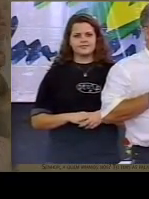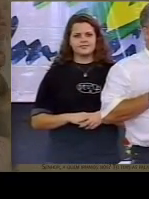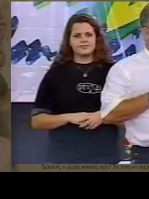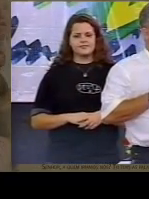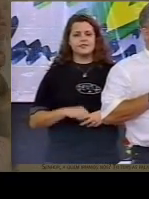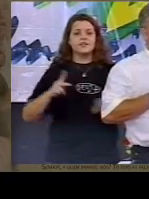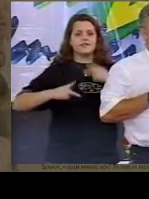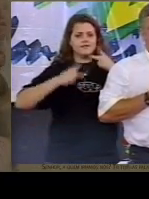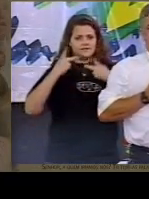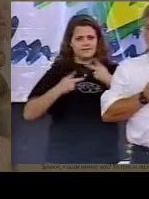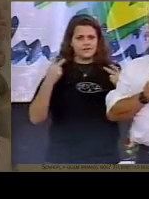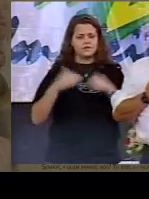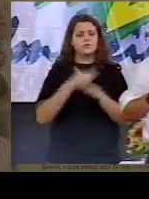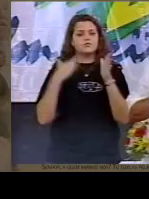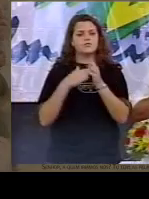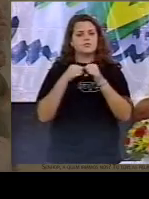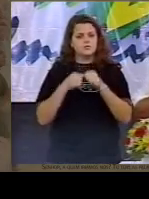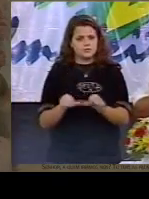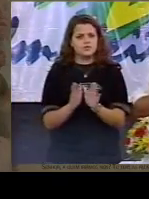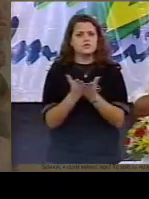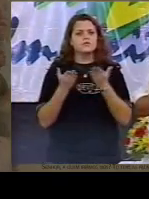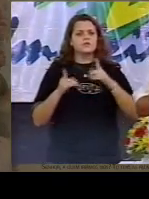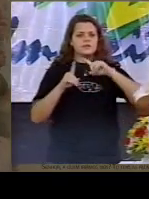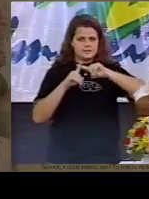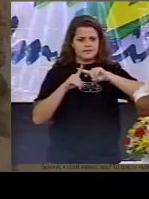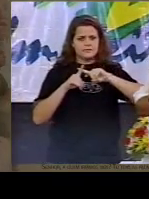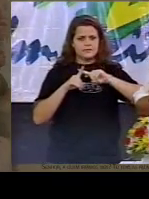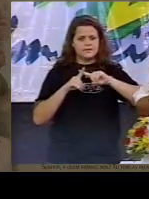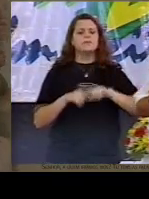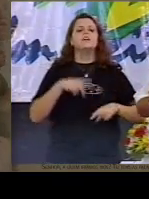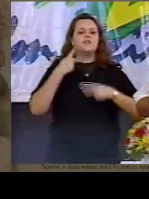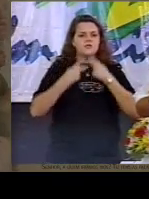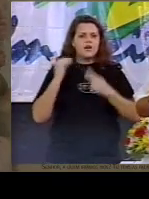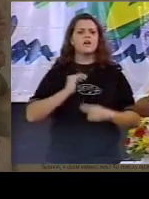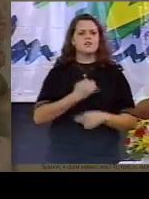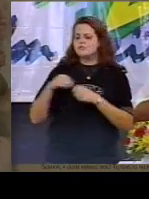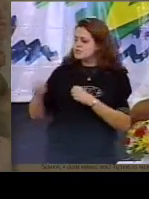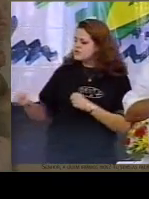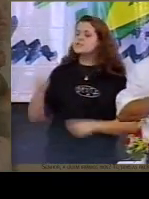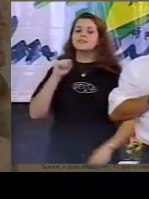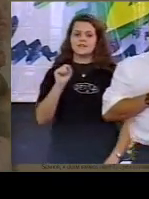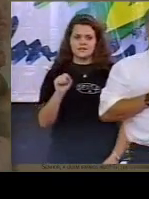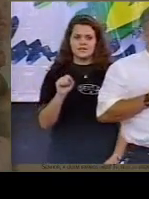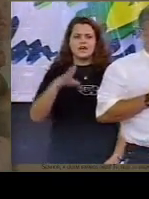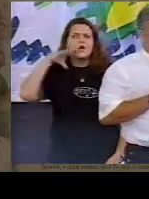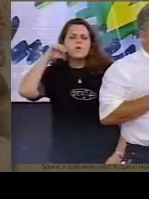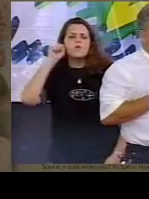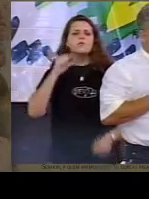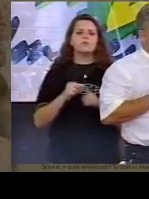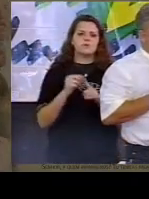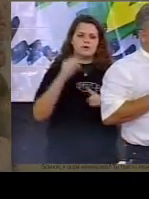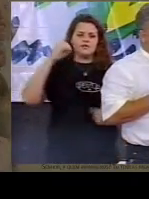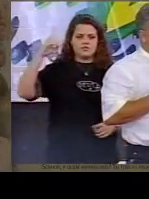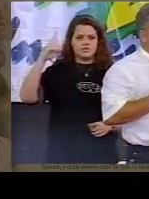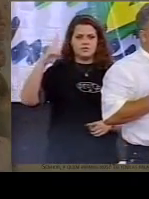versículo 24, capítulo 7 de Mateus aquele que pôs, que ouve as minhas palavras